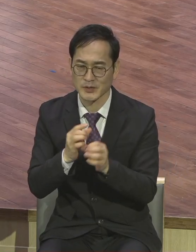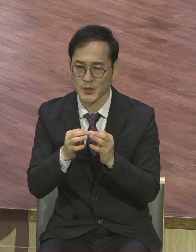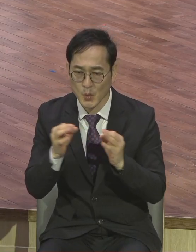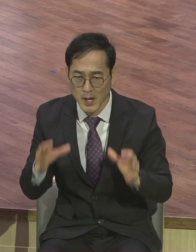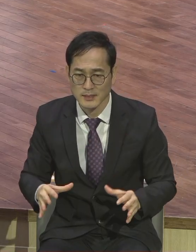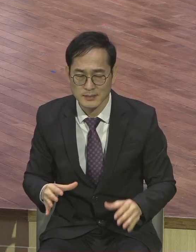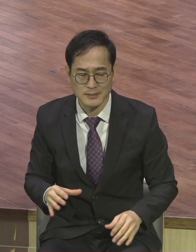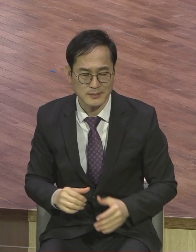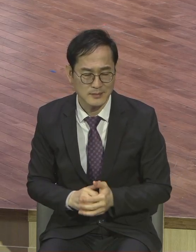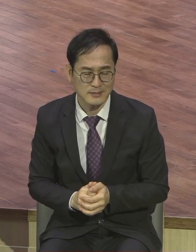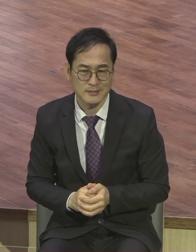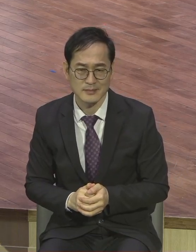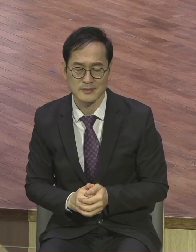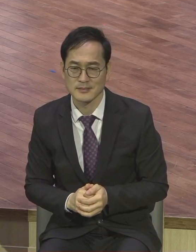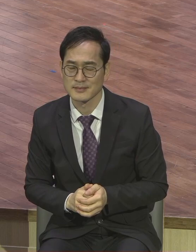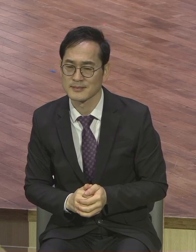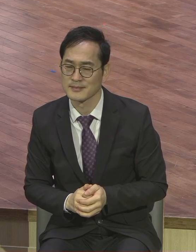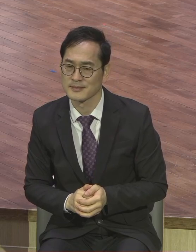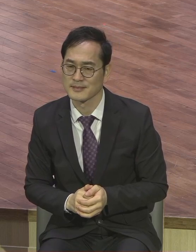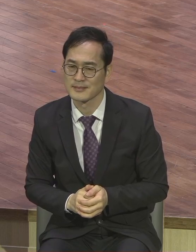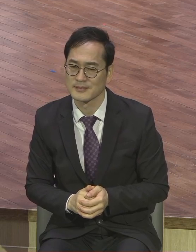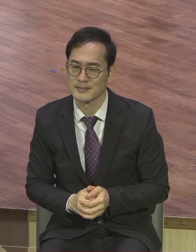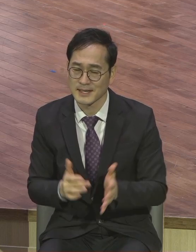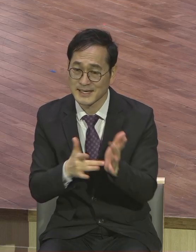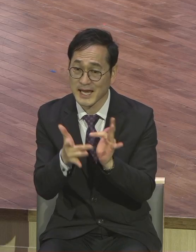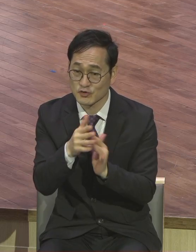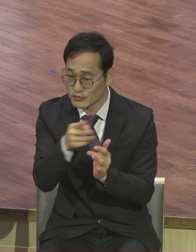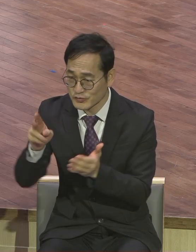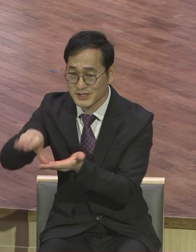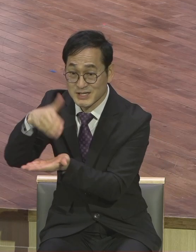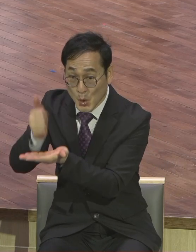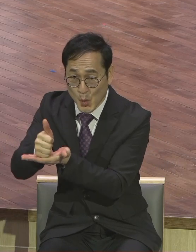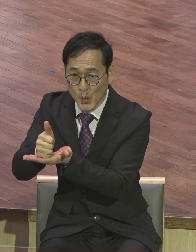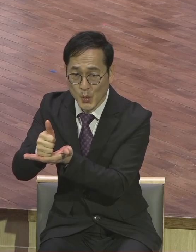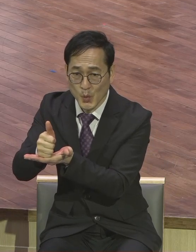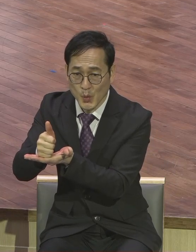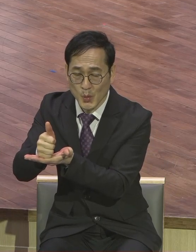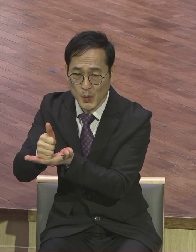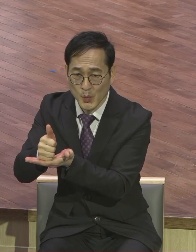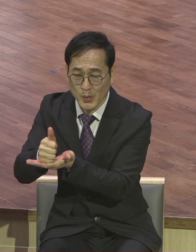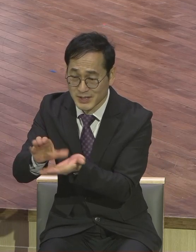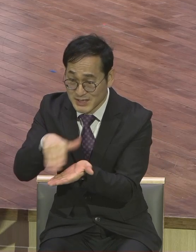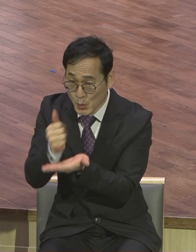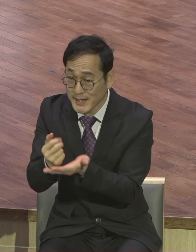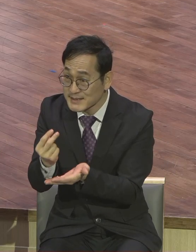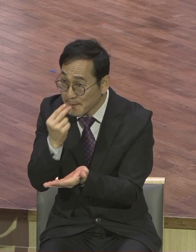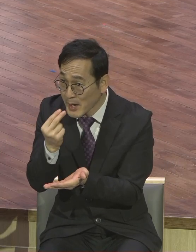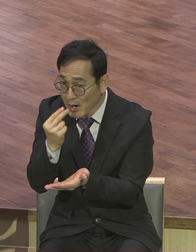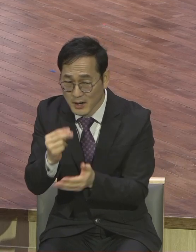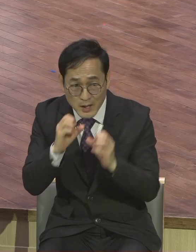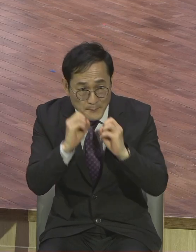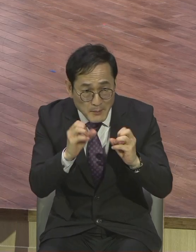번도 예수가 그리스도라고 그리스도의 생명 예수의 생명을 말하지 않았다.